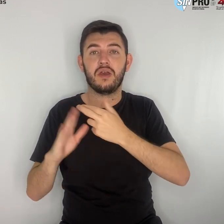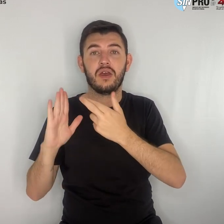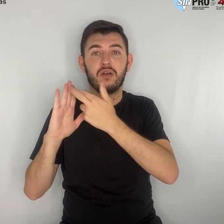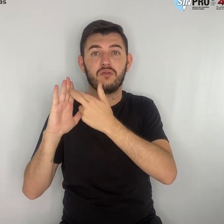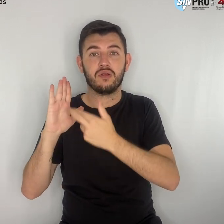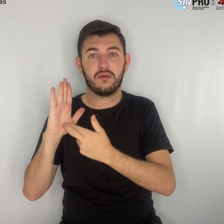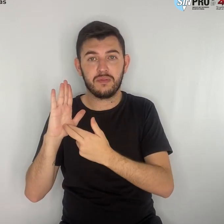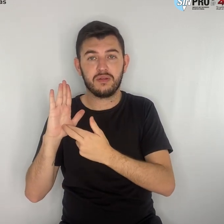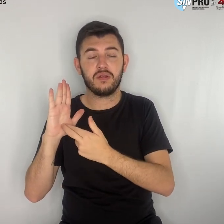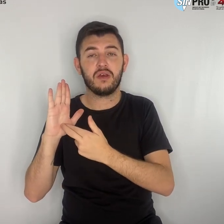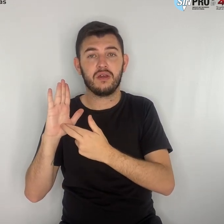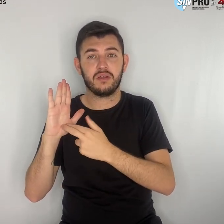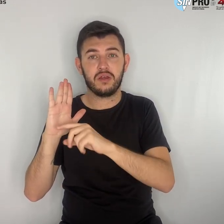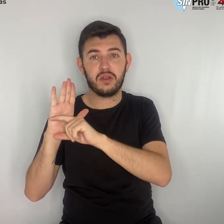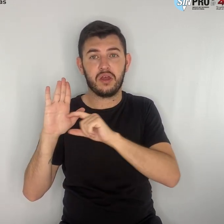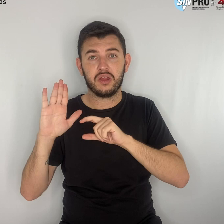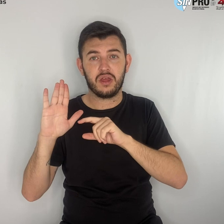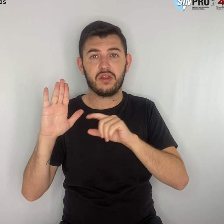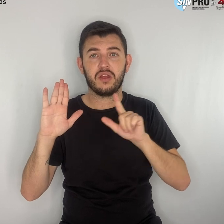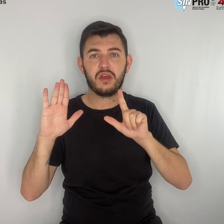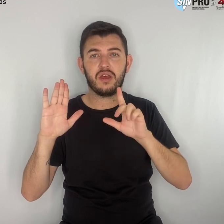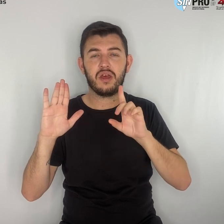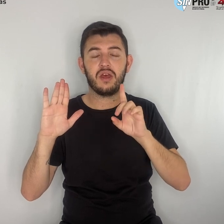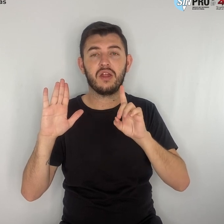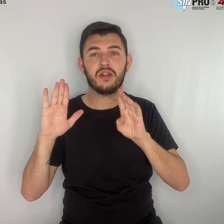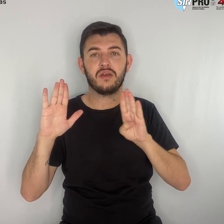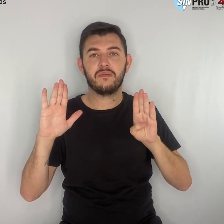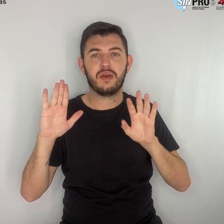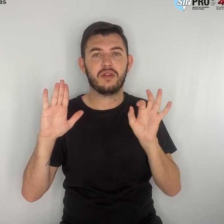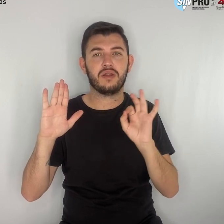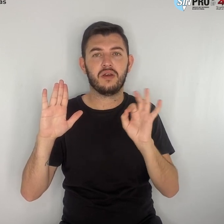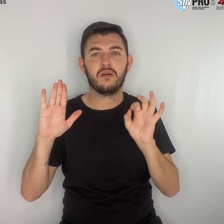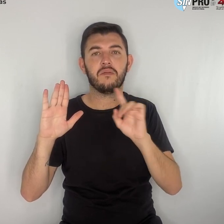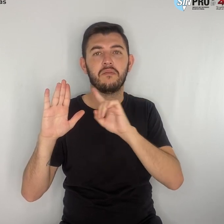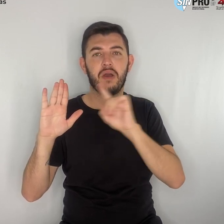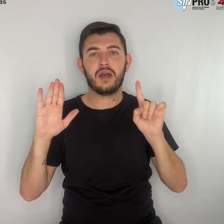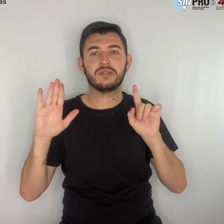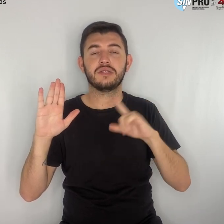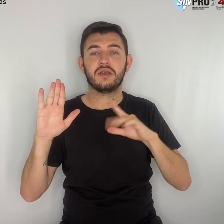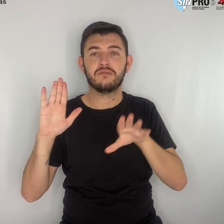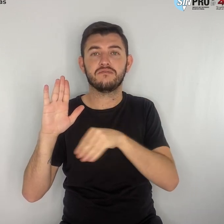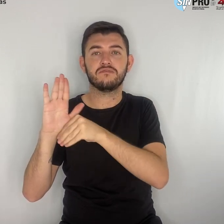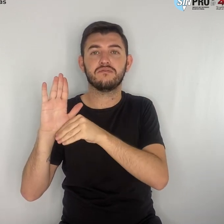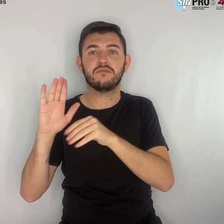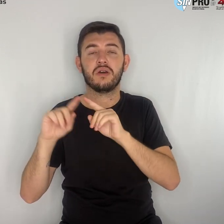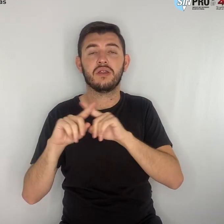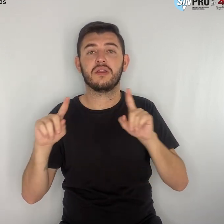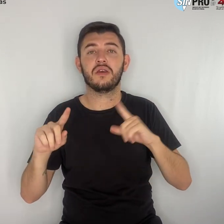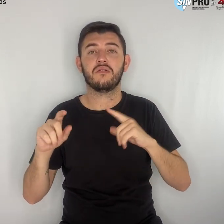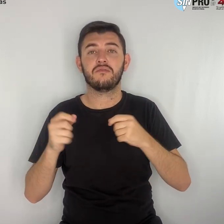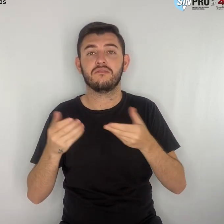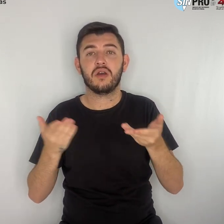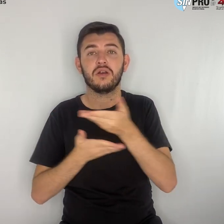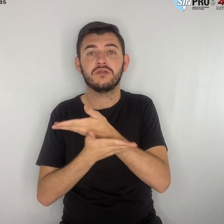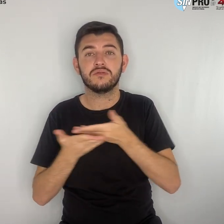LDB, devendo sua forma articulada e integrada com profissionais